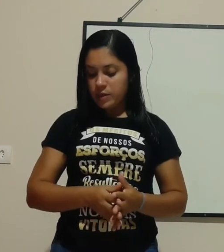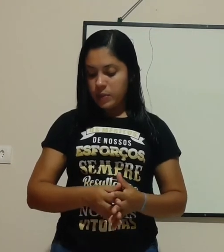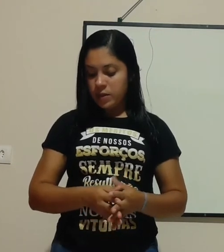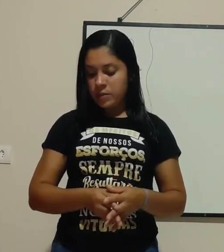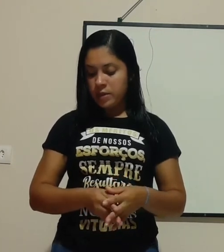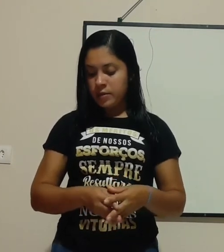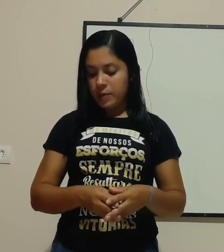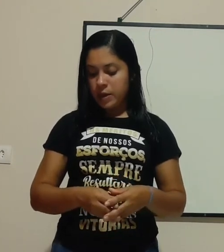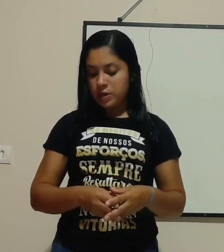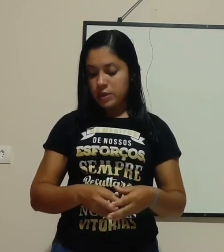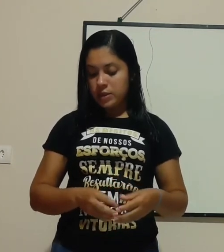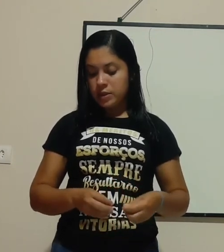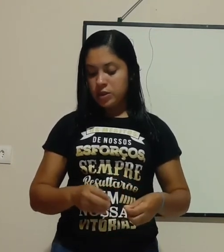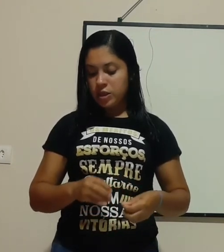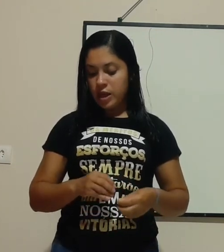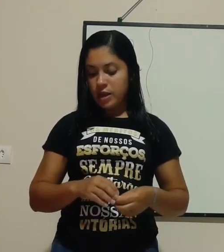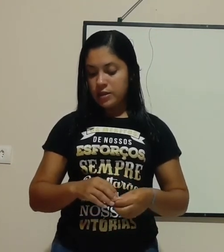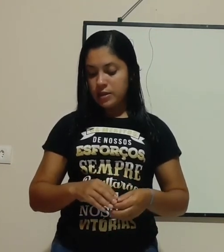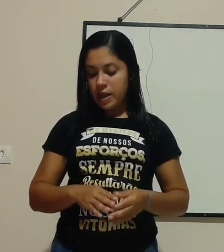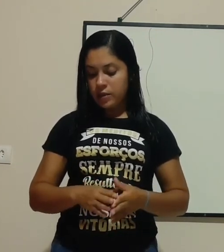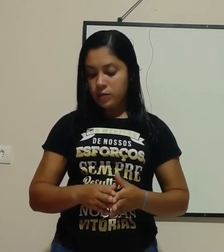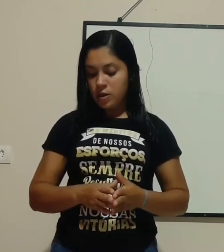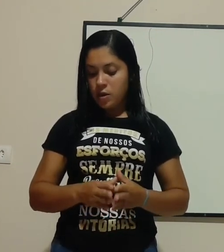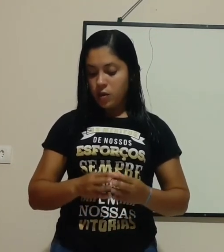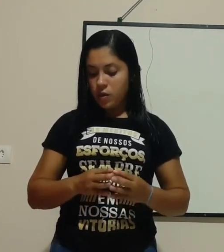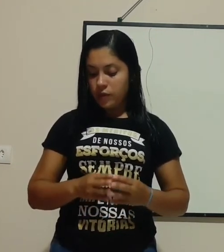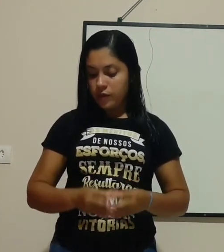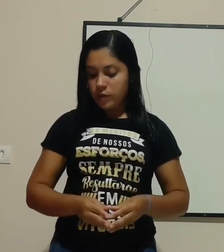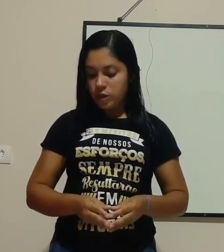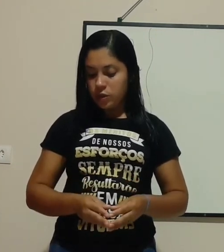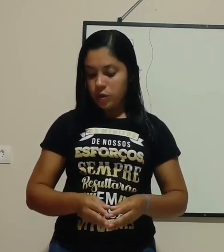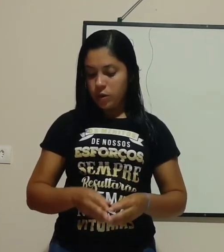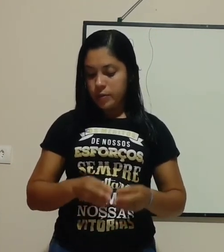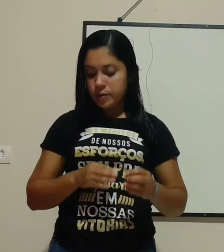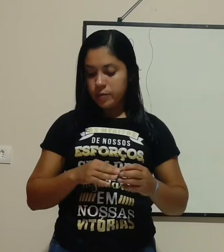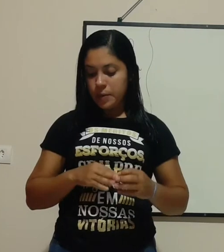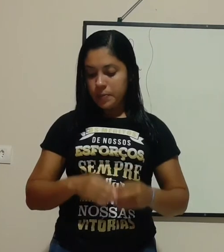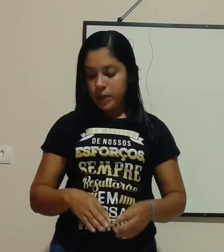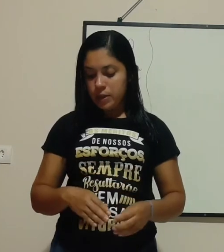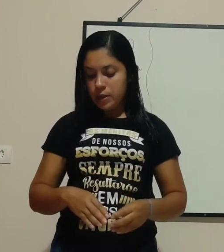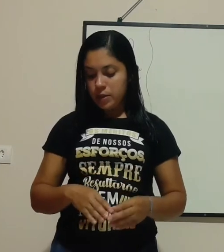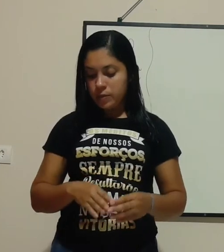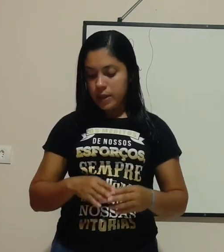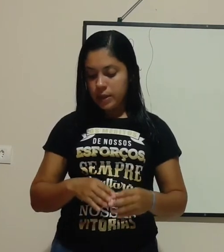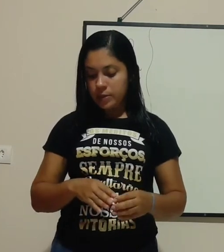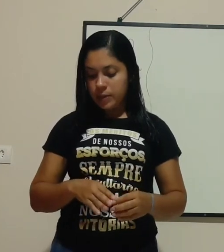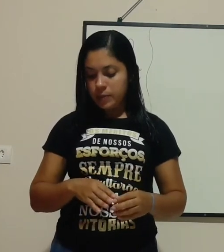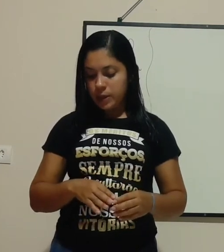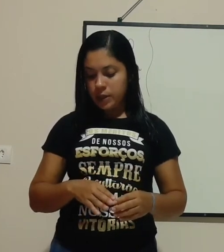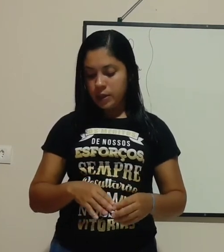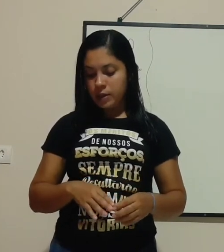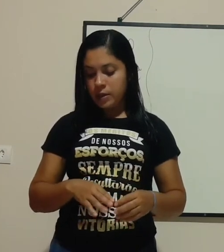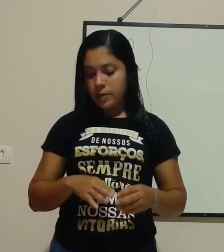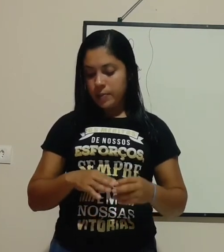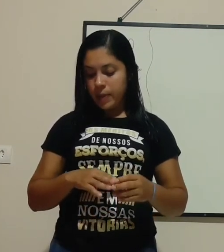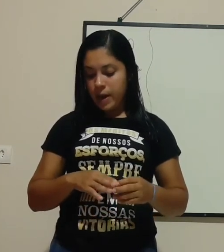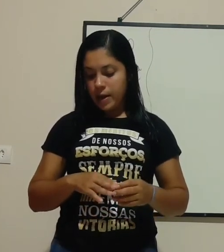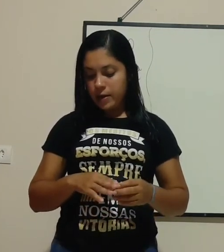experimento na página seguinte, realizado com um fio de cobre, uma pilha e uma lâmpada pequena, para